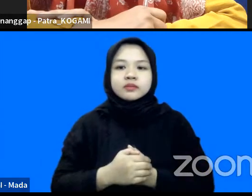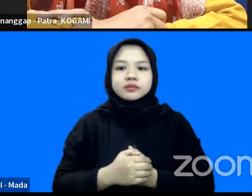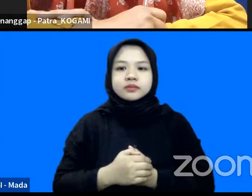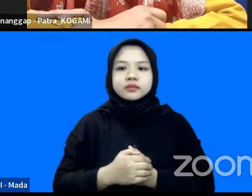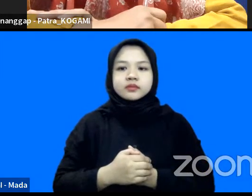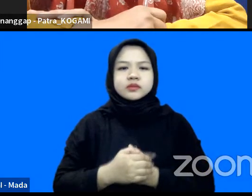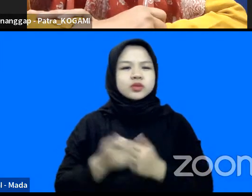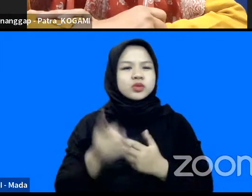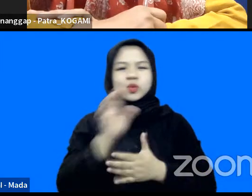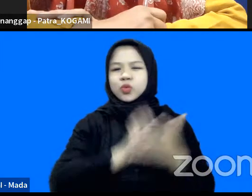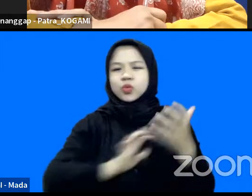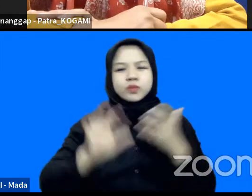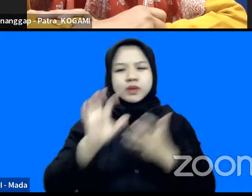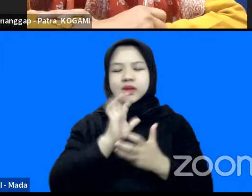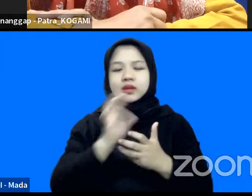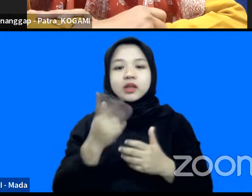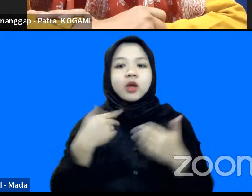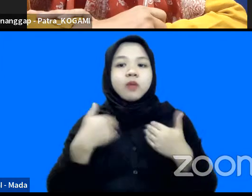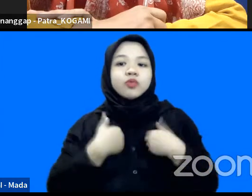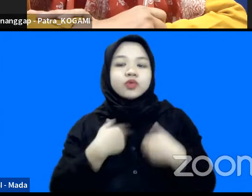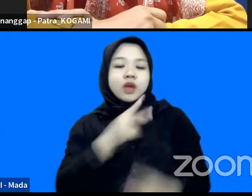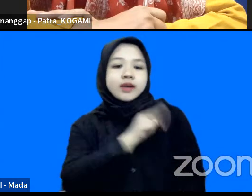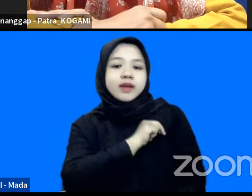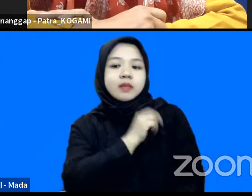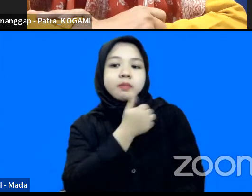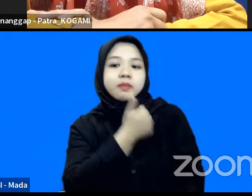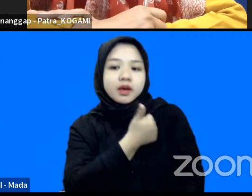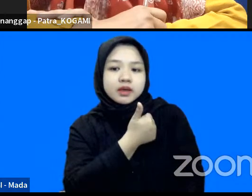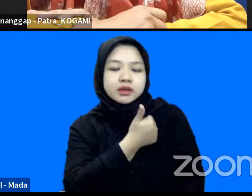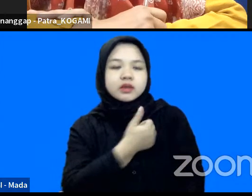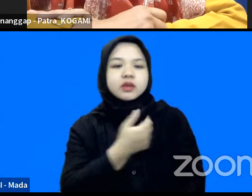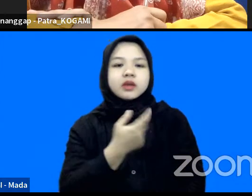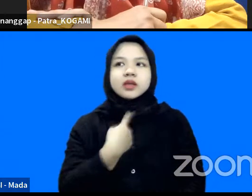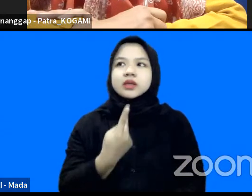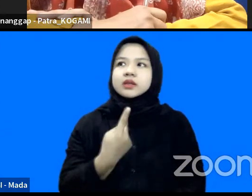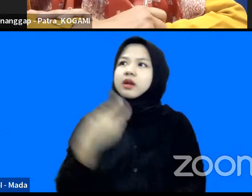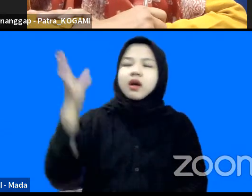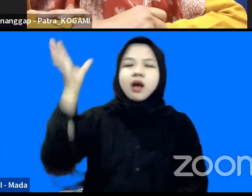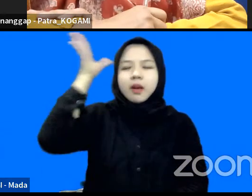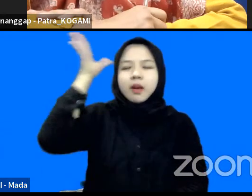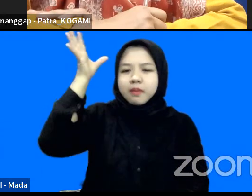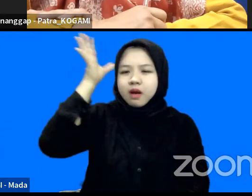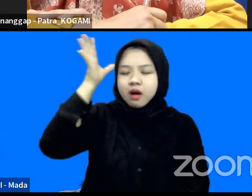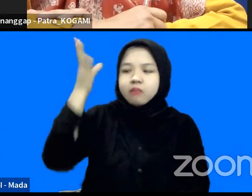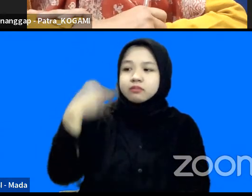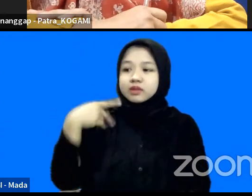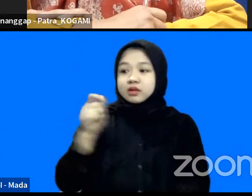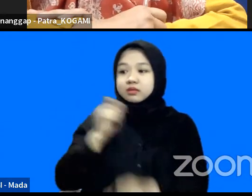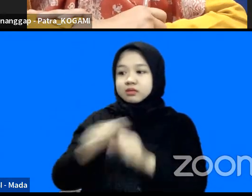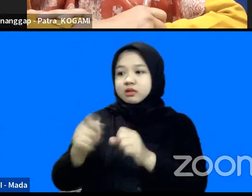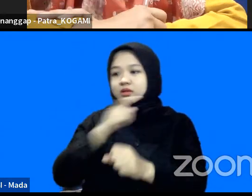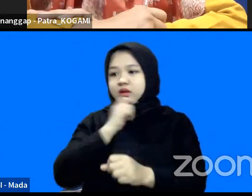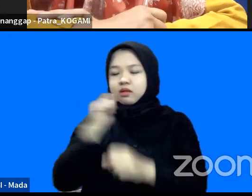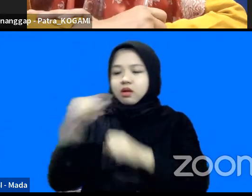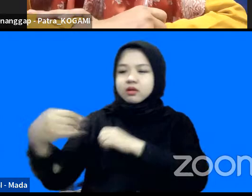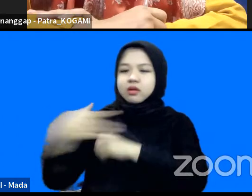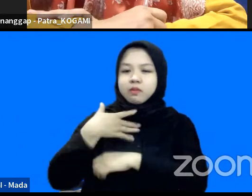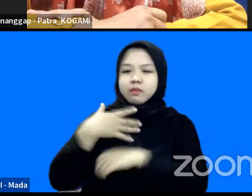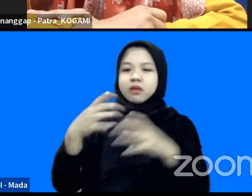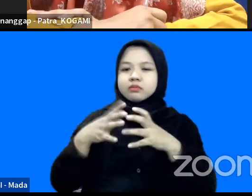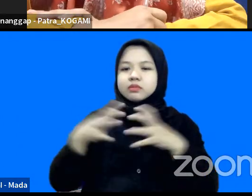rumit ya situasinya kita punya niat baik kita tidak paham bahwa yang kita ciptakan ternyata konsekuensinya besar punya